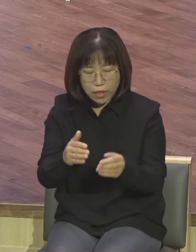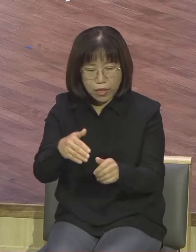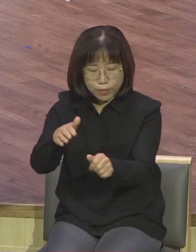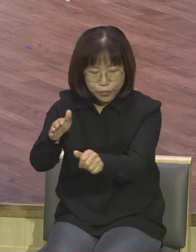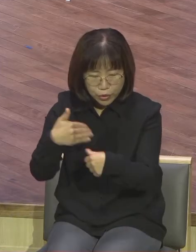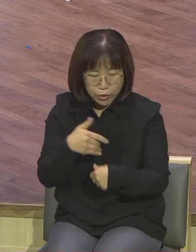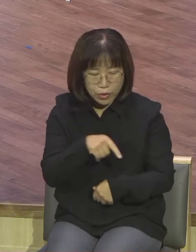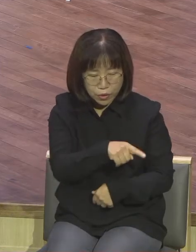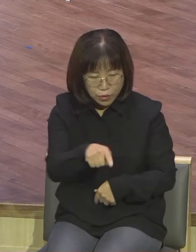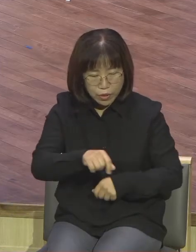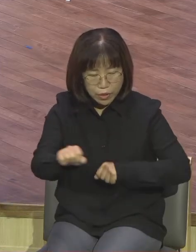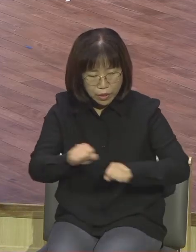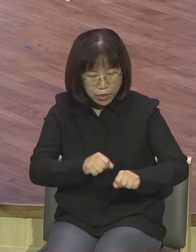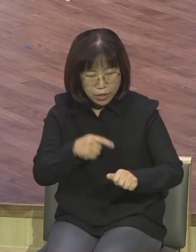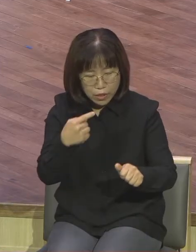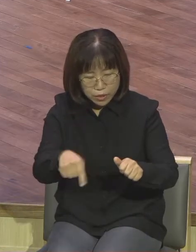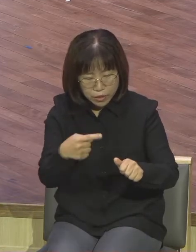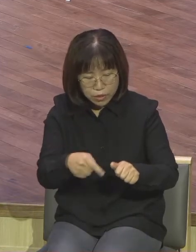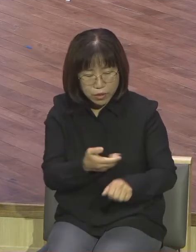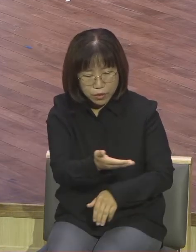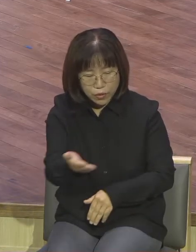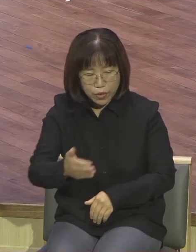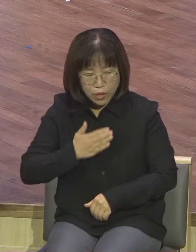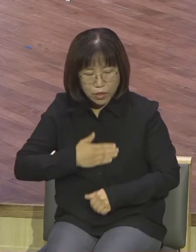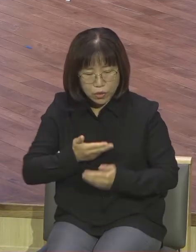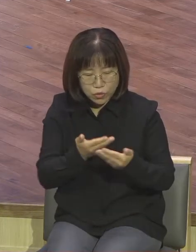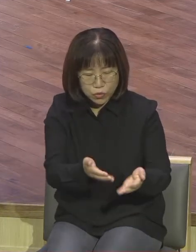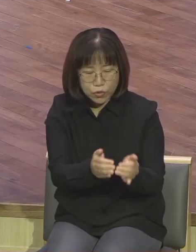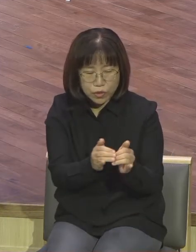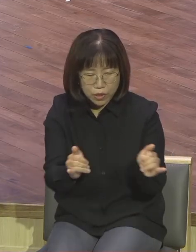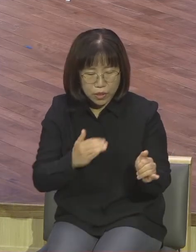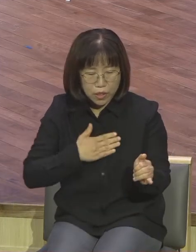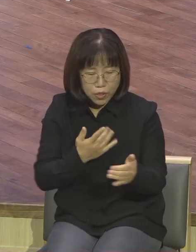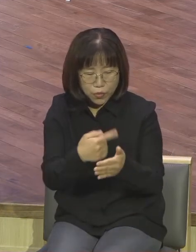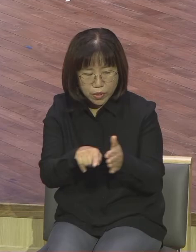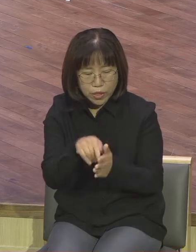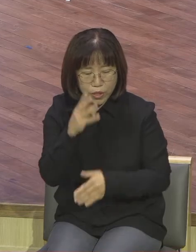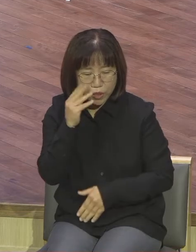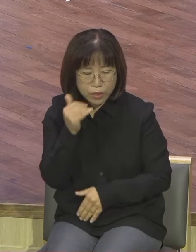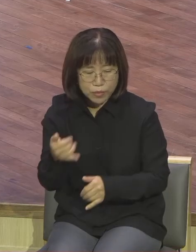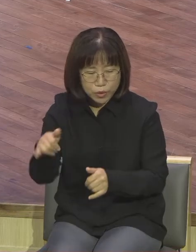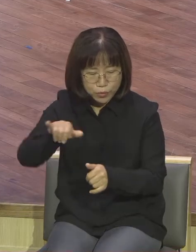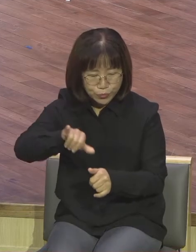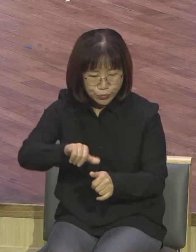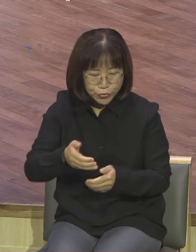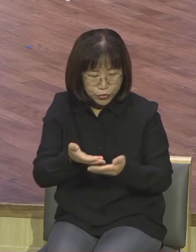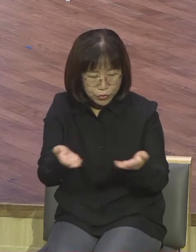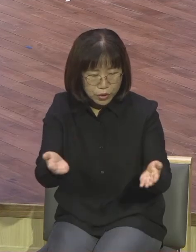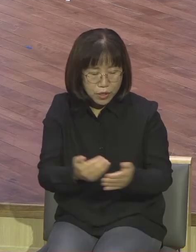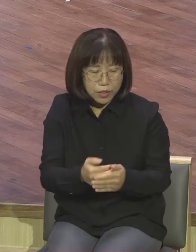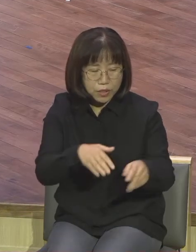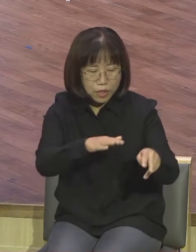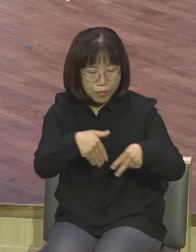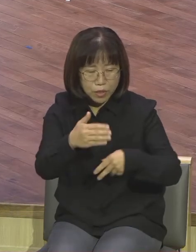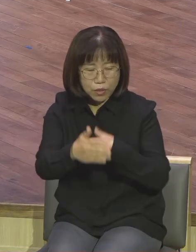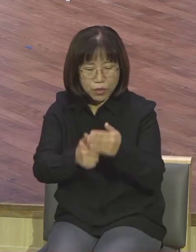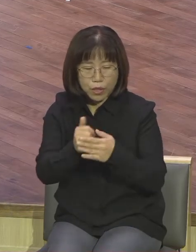가르치리니 내가 내게 알게 하는 자에게 나를 위하여 기름을 부을지니라 사무엘이 여하의